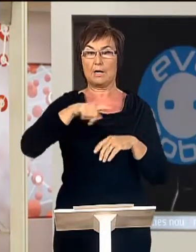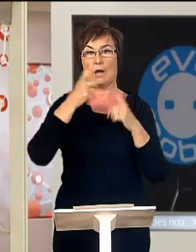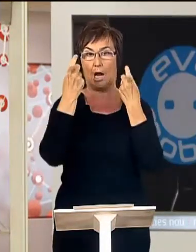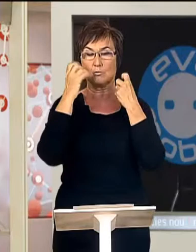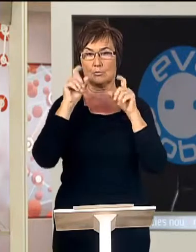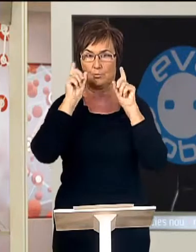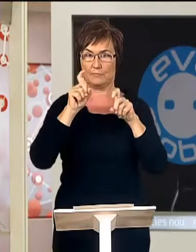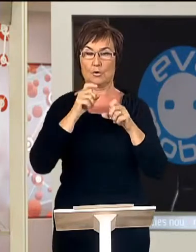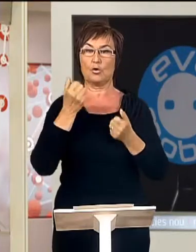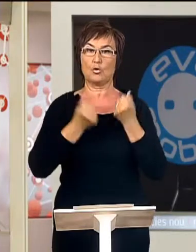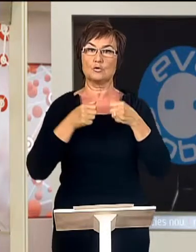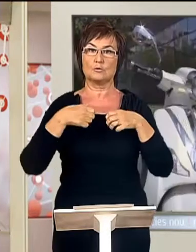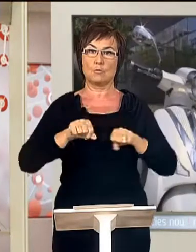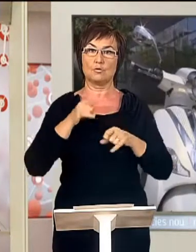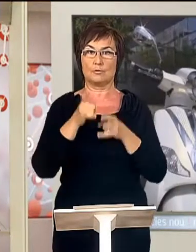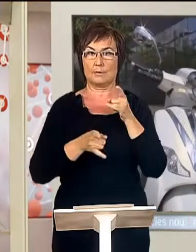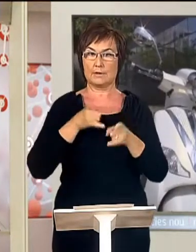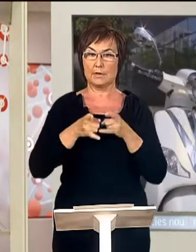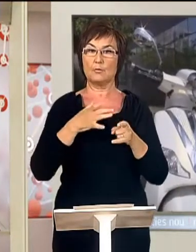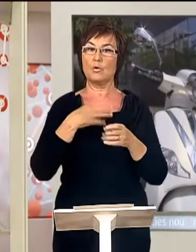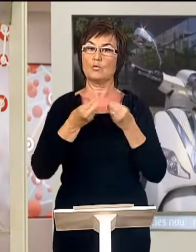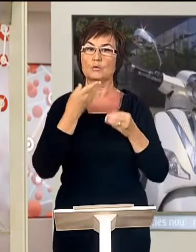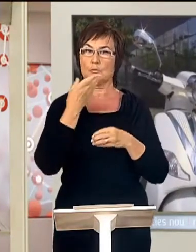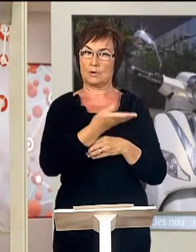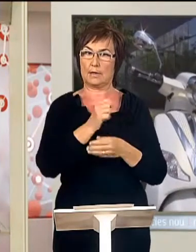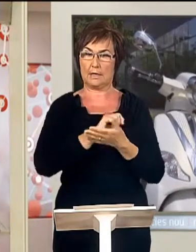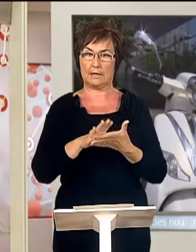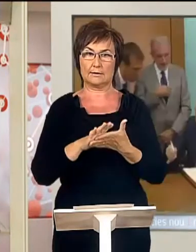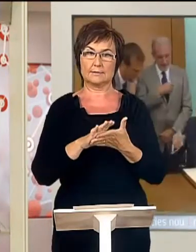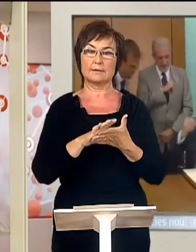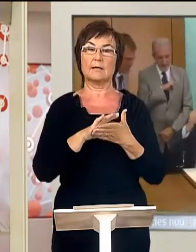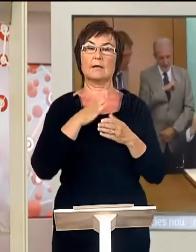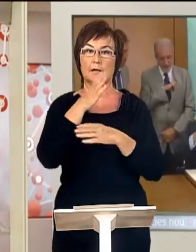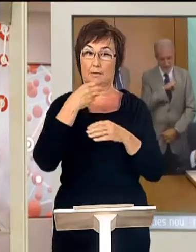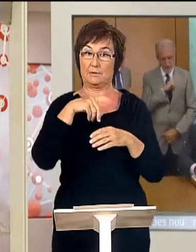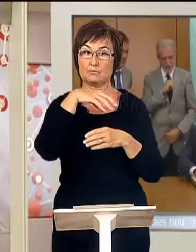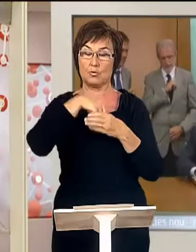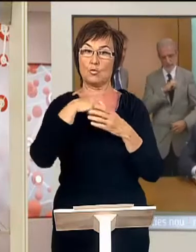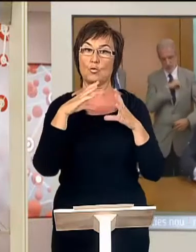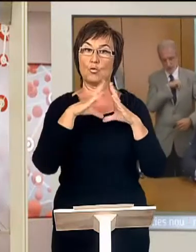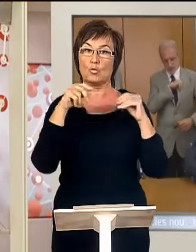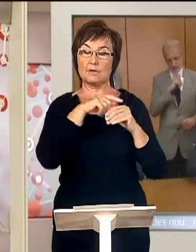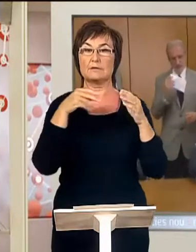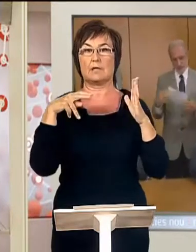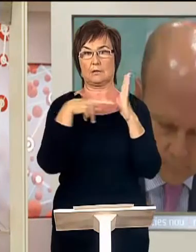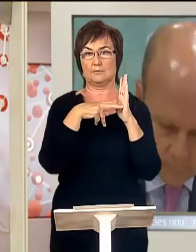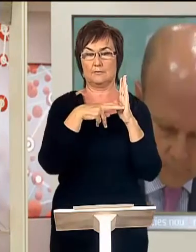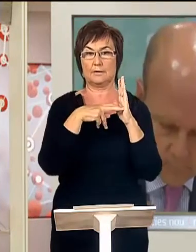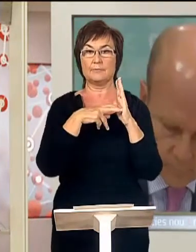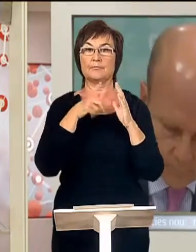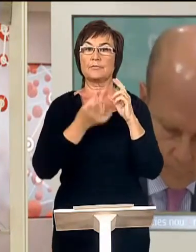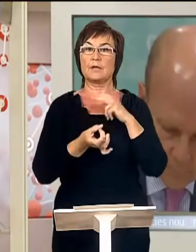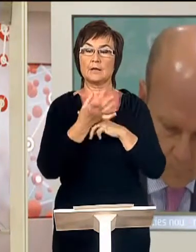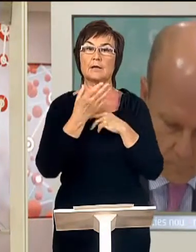Cotxes, motos i bicicletes que podran usar-se de forma gratuïta i recarregar-se al propi campus. Esta iniciativa